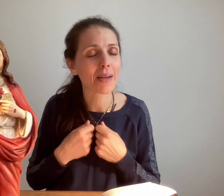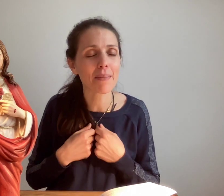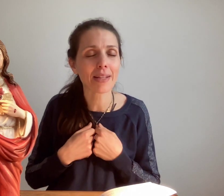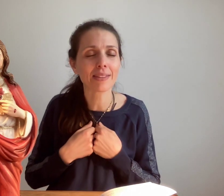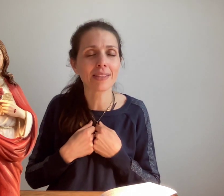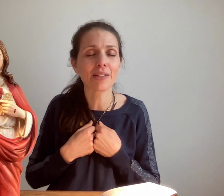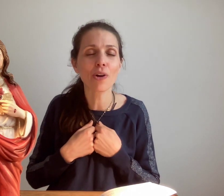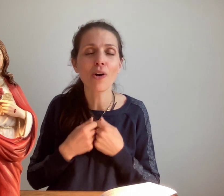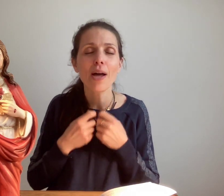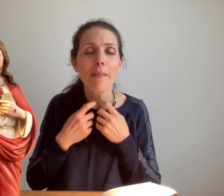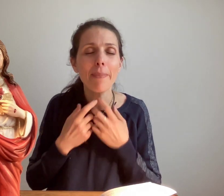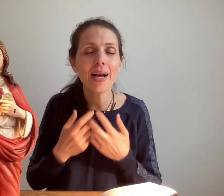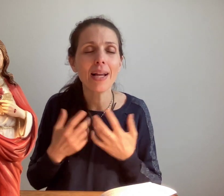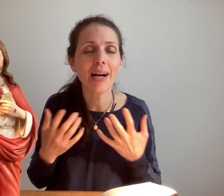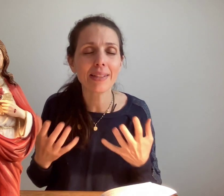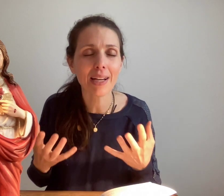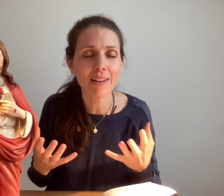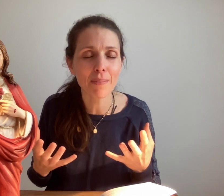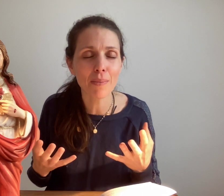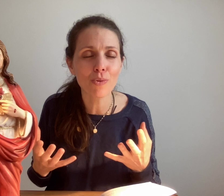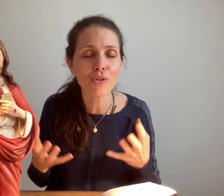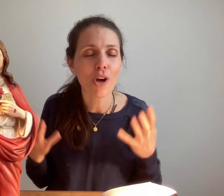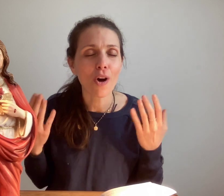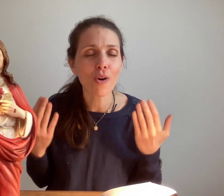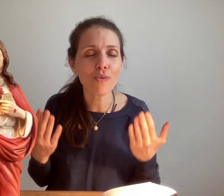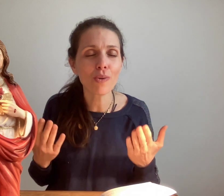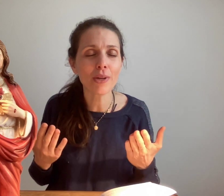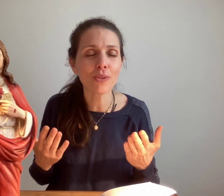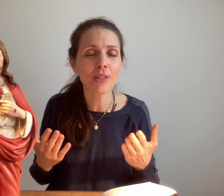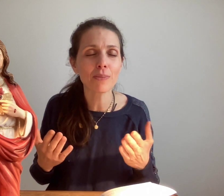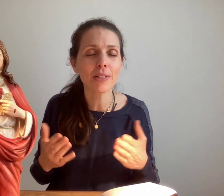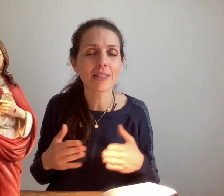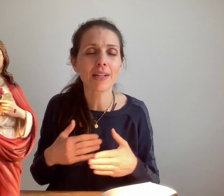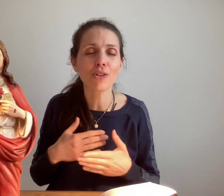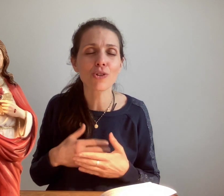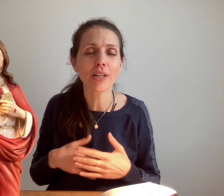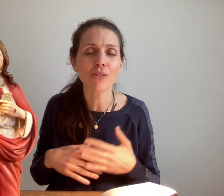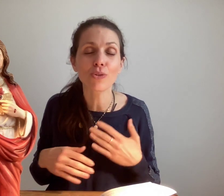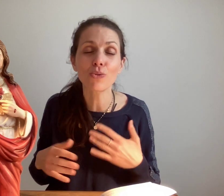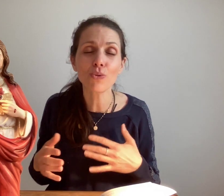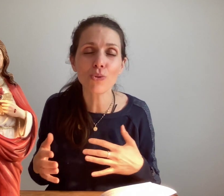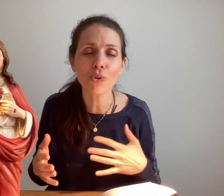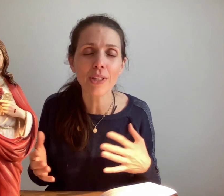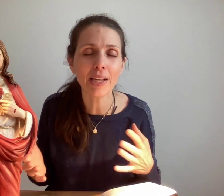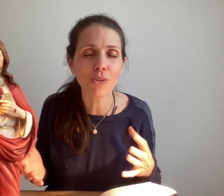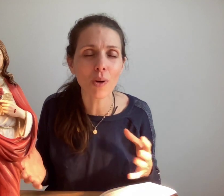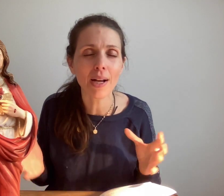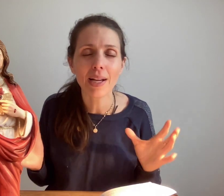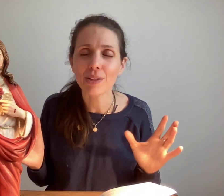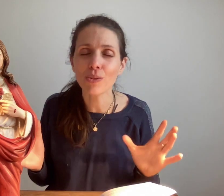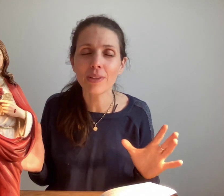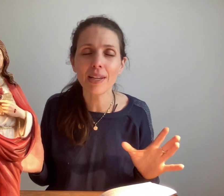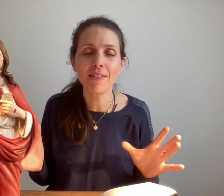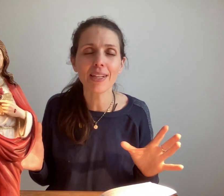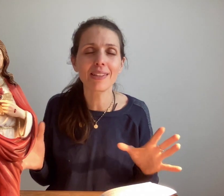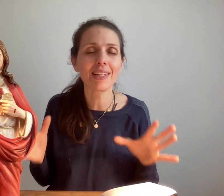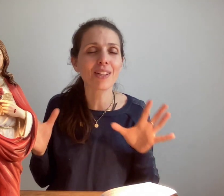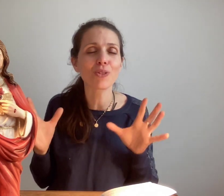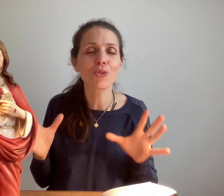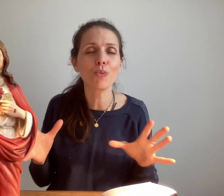Merci Seigneur, parle à travers ma bouche, envoie-moi ton Esprit Saint, que je reste toujours unie à toi dans ta vérité, que ce